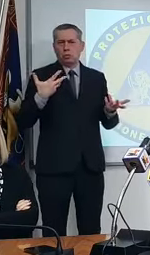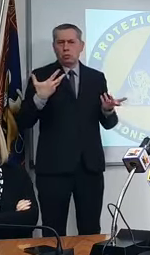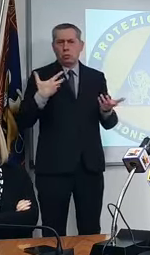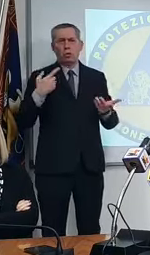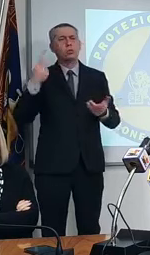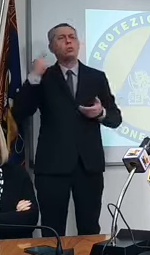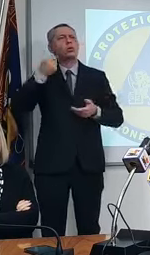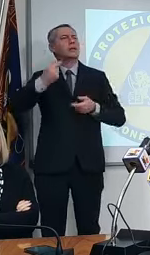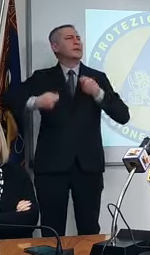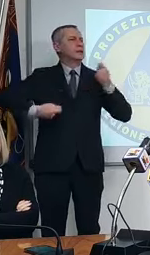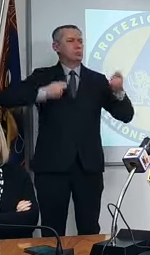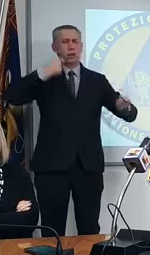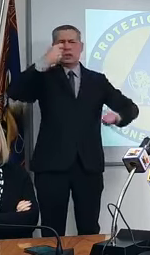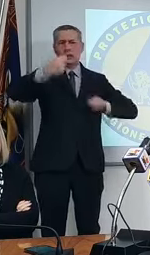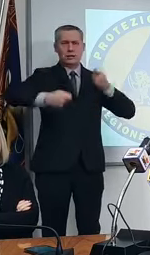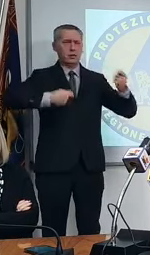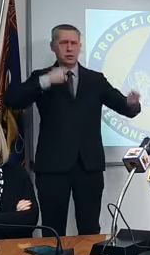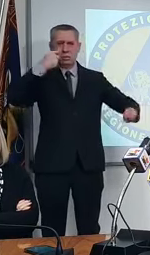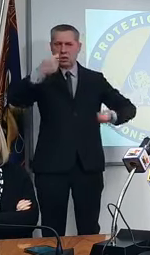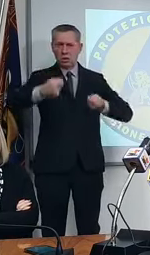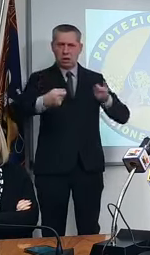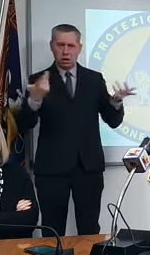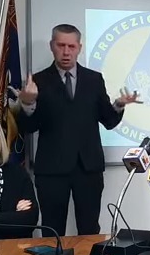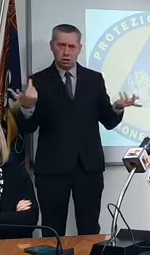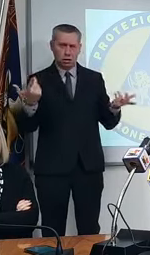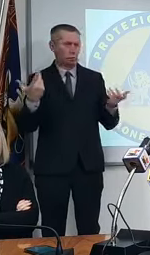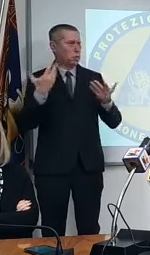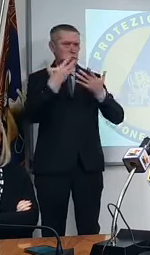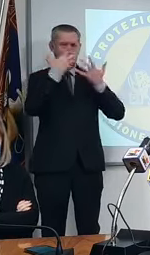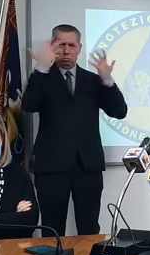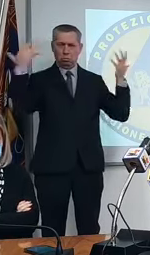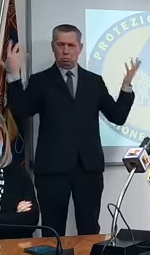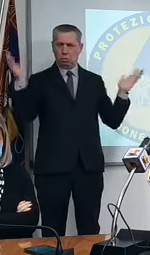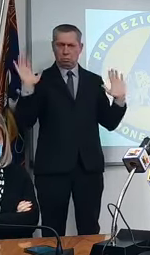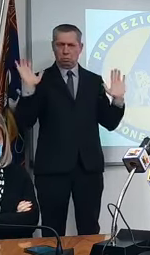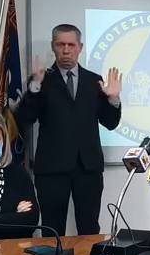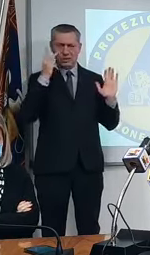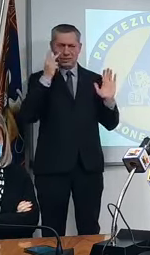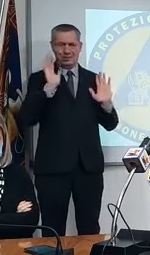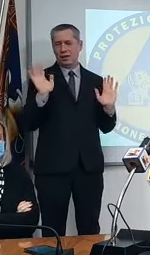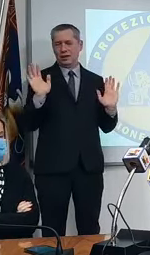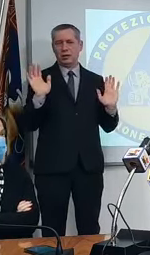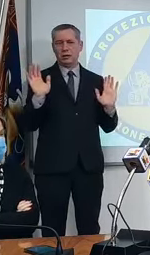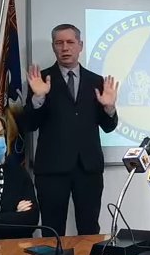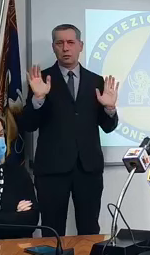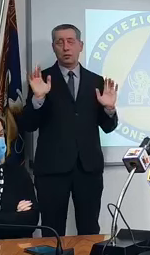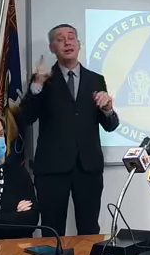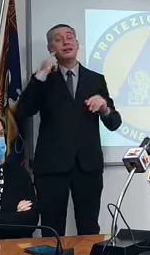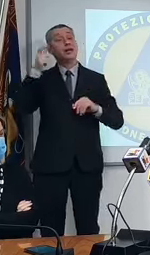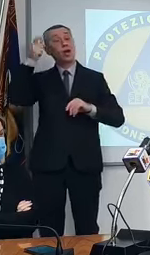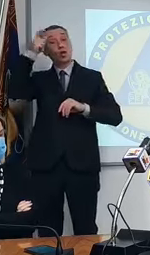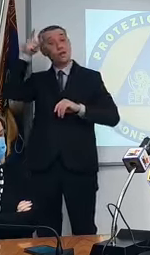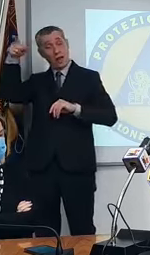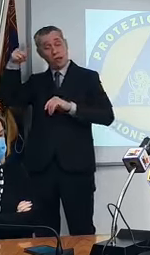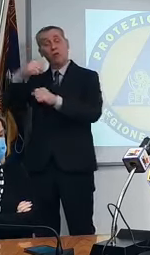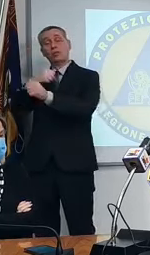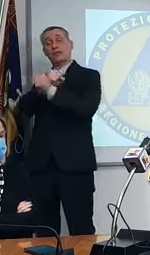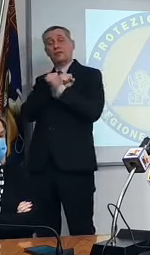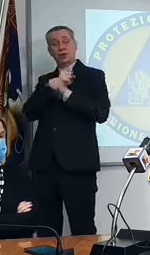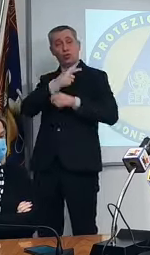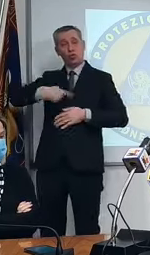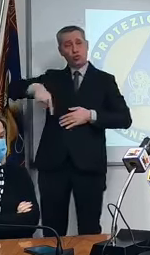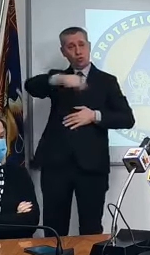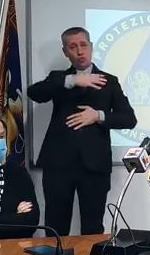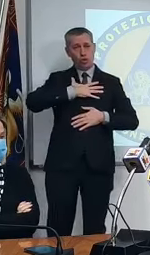che ruba le robe non si fanno più io penso che il governo se avrà visione dovrà assolutamente avere le